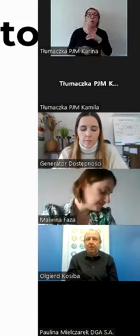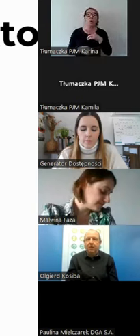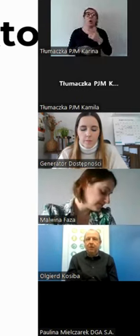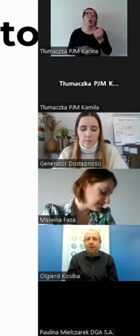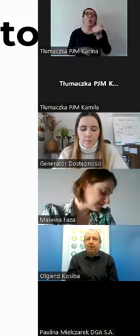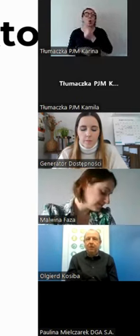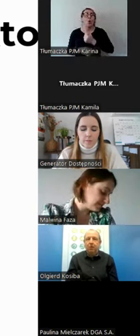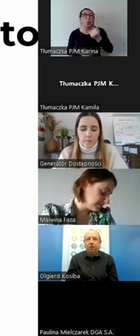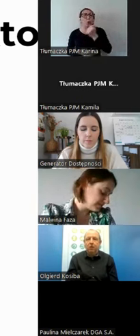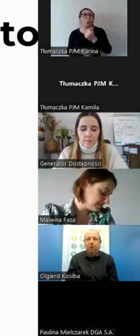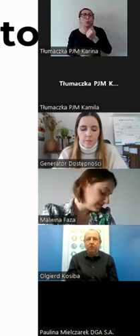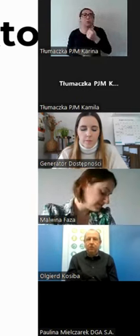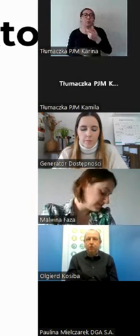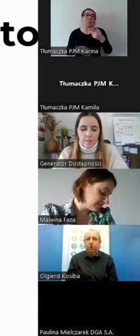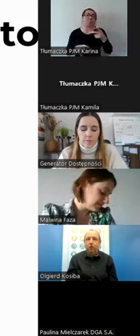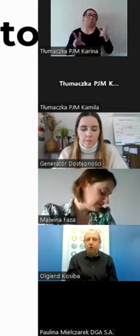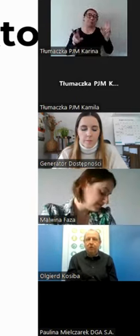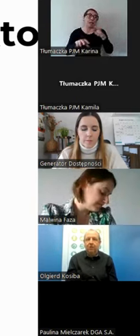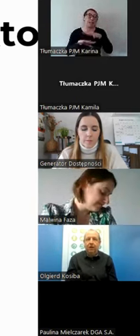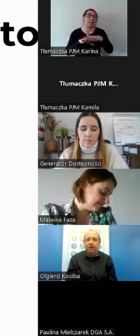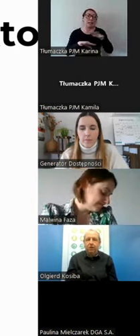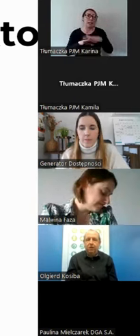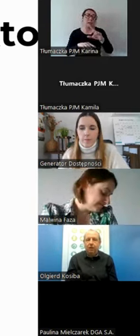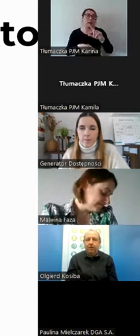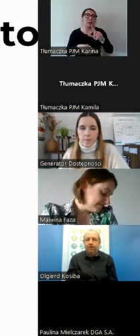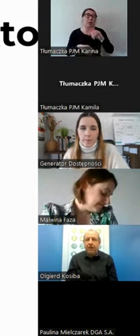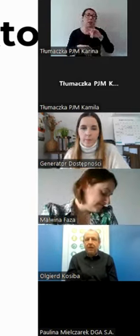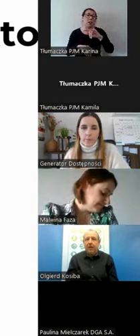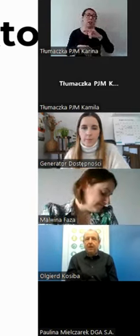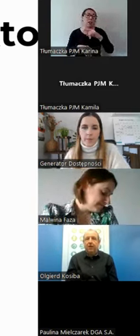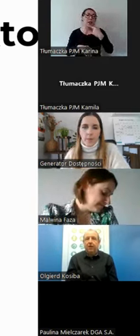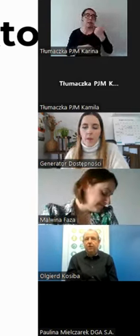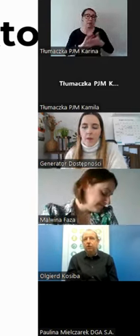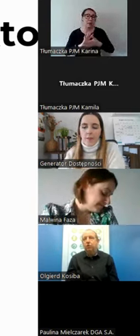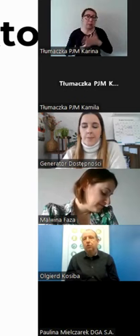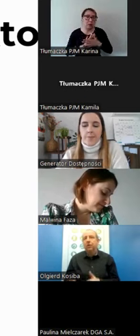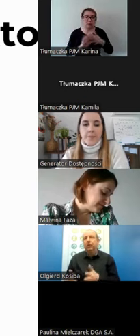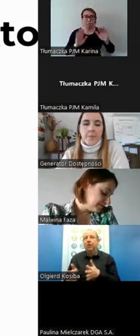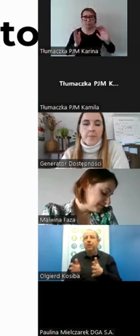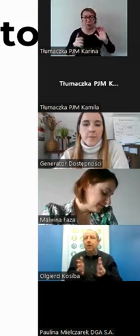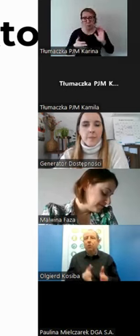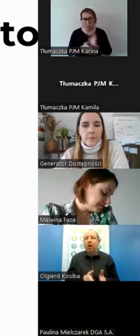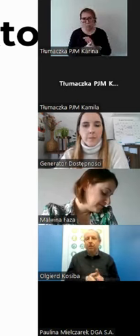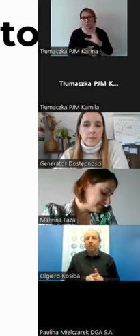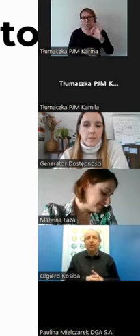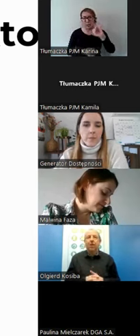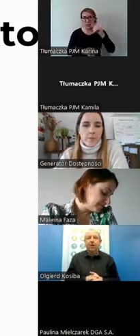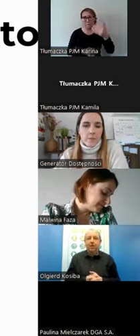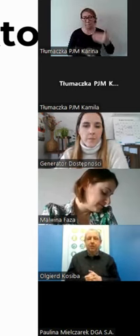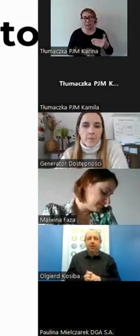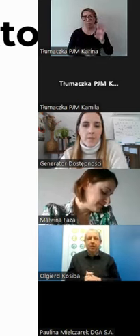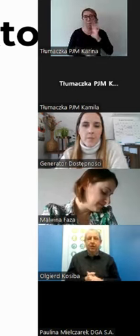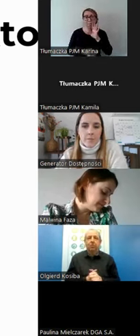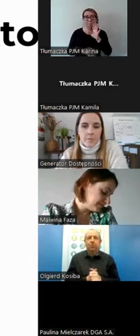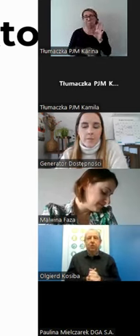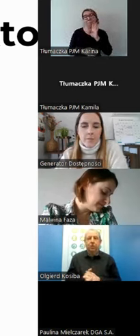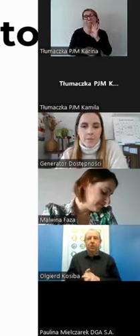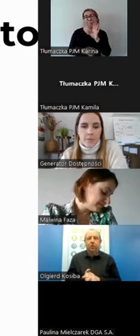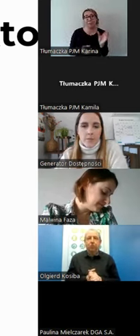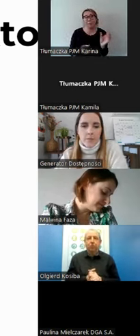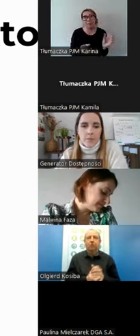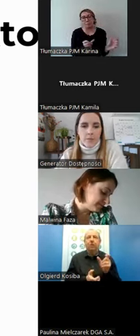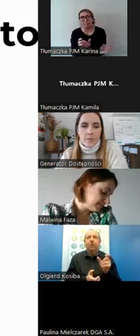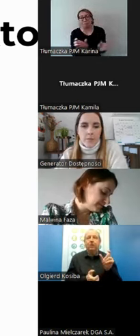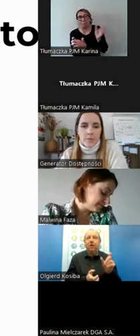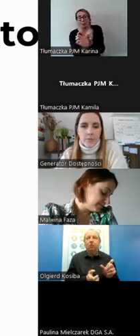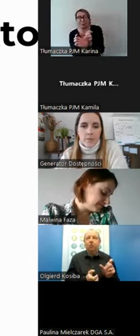systemem językowo-migowym, w skrócie to się nazywa SJM, co jest nakładką na język polski,